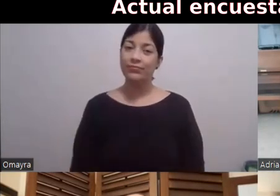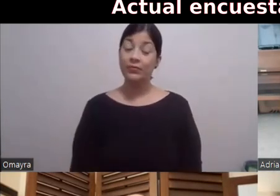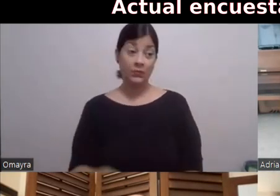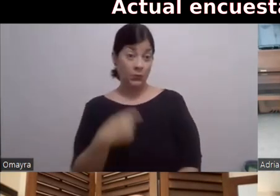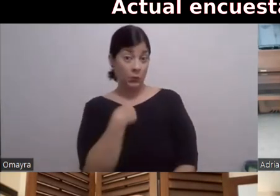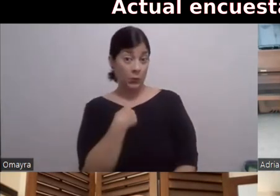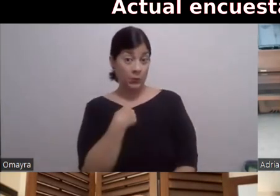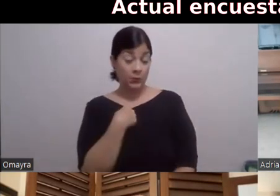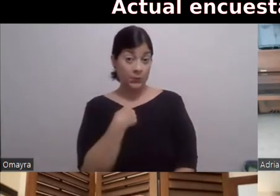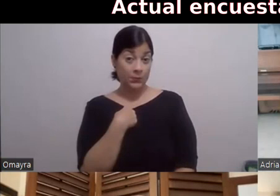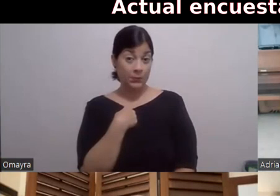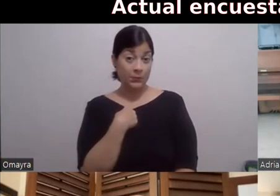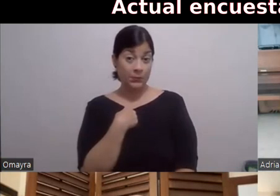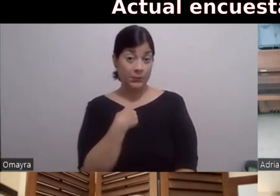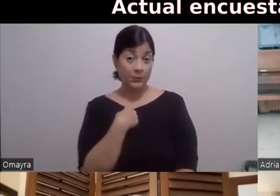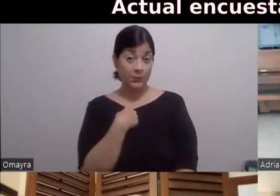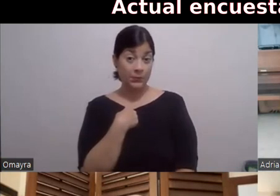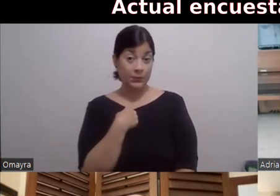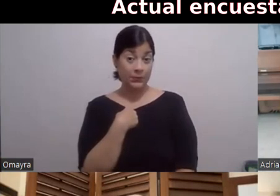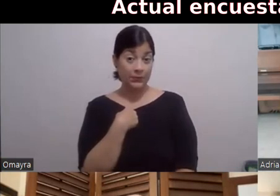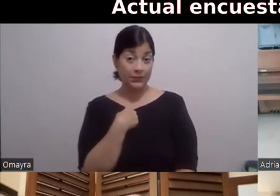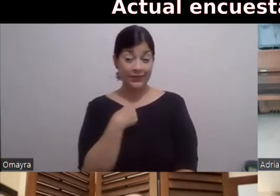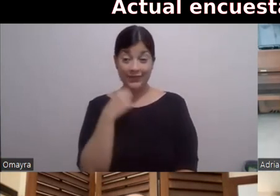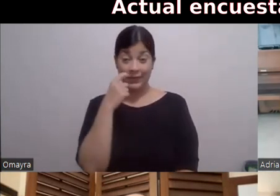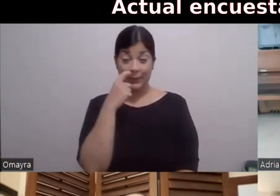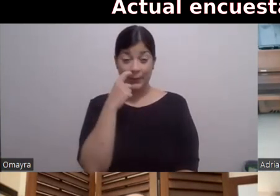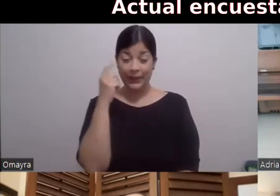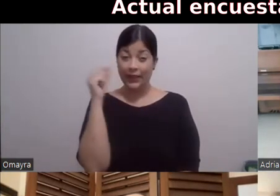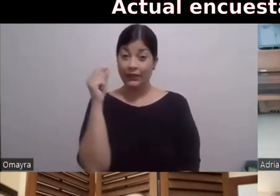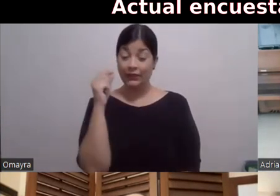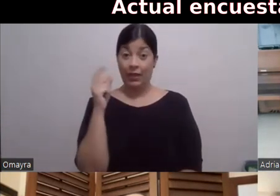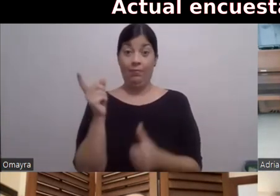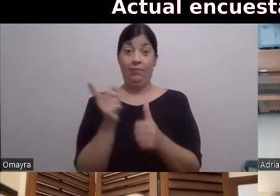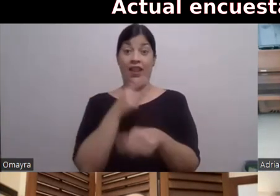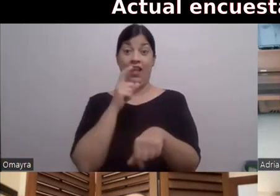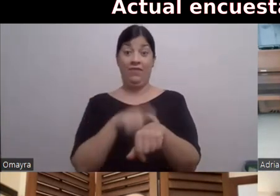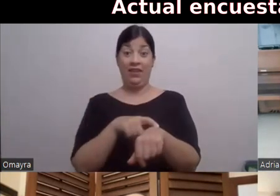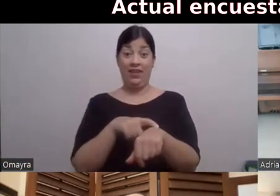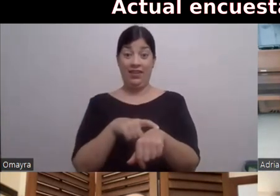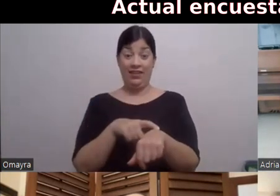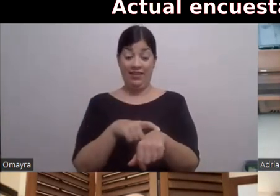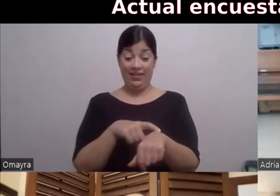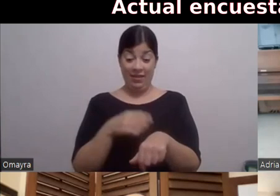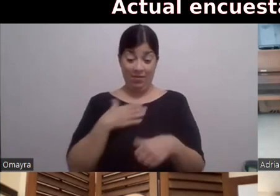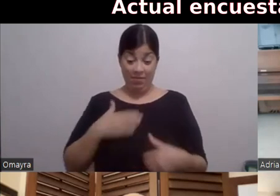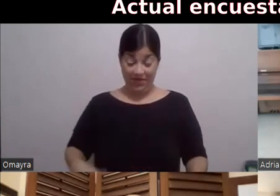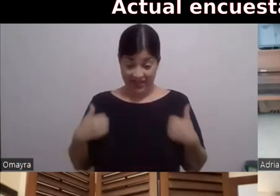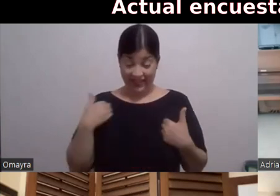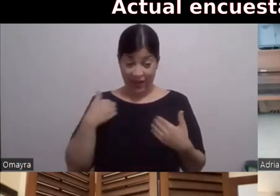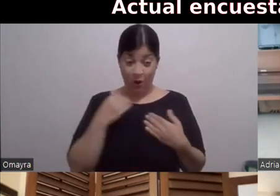¿No? ¿Sabes que la primera vez En la vida Que tengo una mascota Y es un gato ahora Y estoy enamorado De mi gato Pues